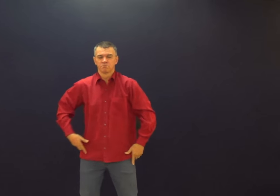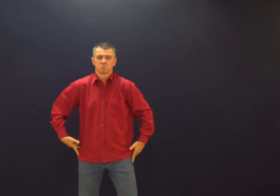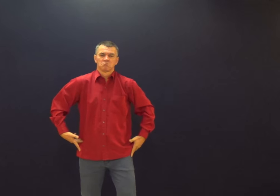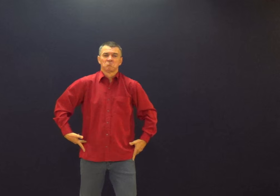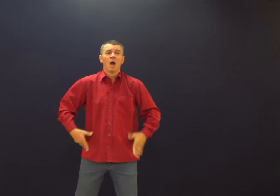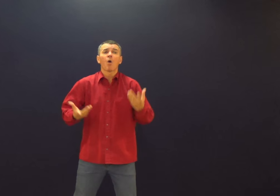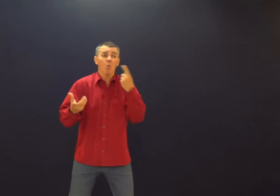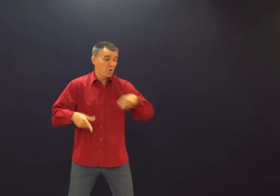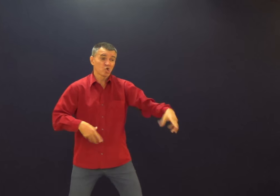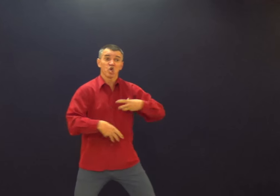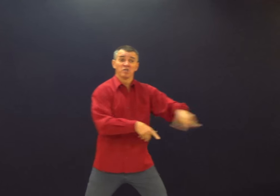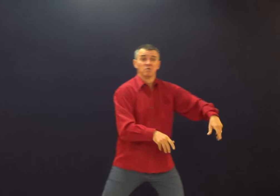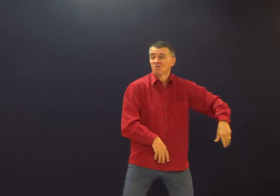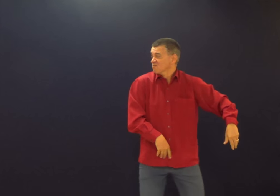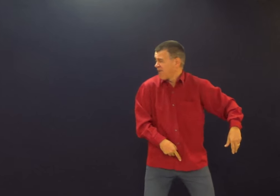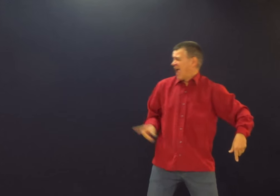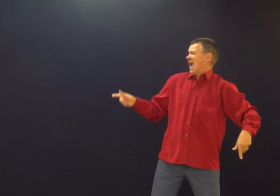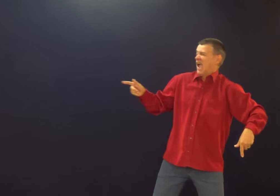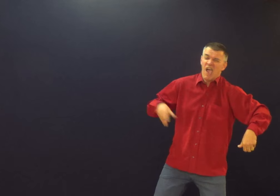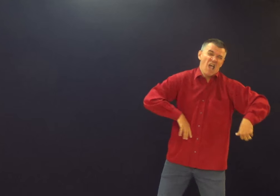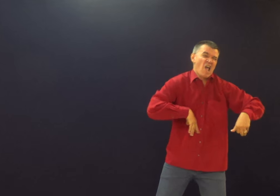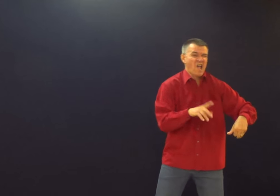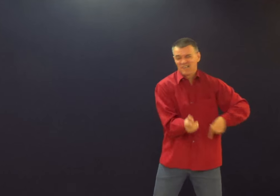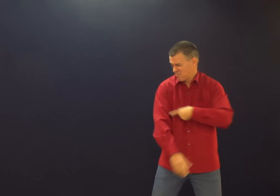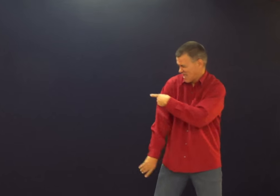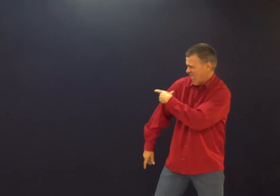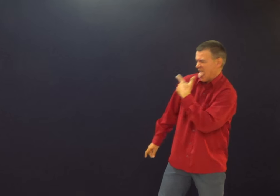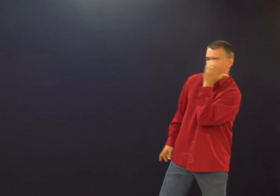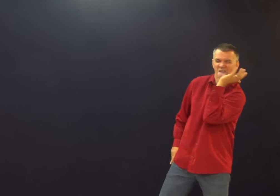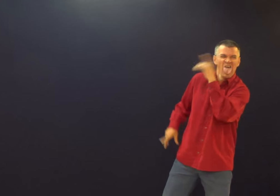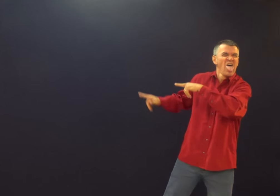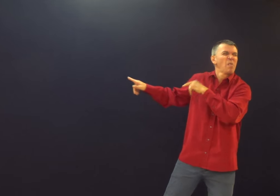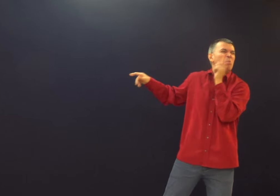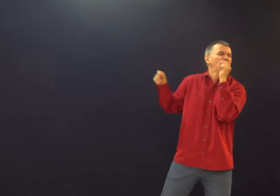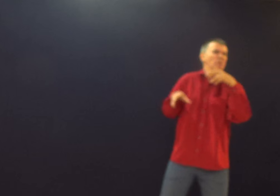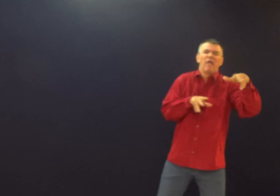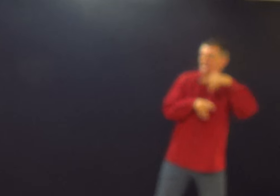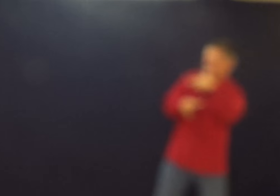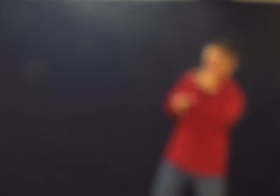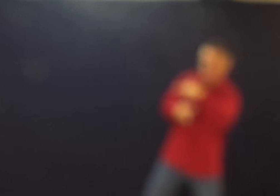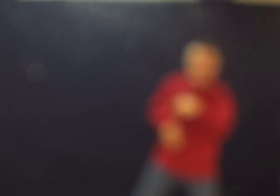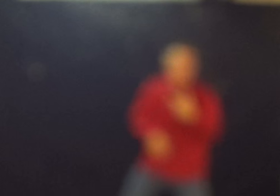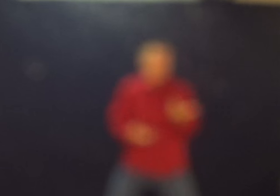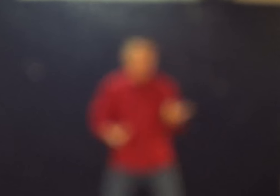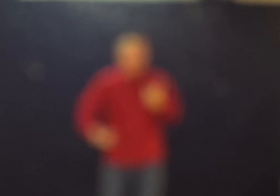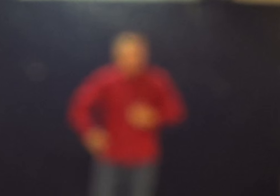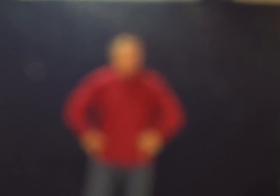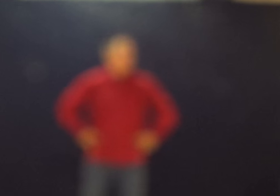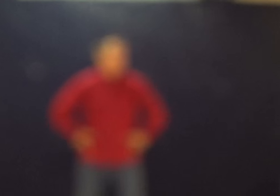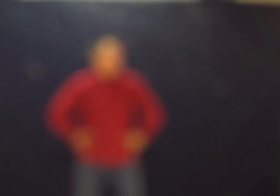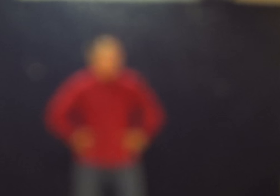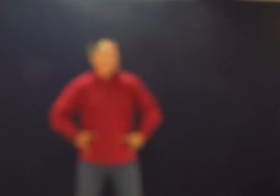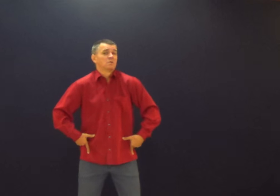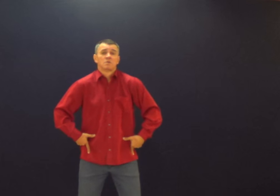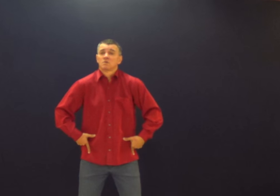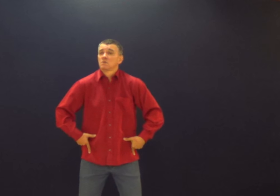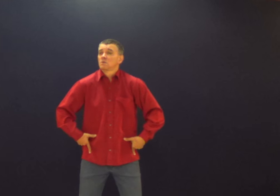eu já orei, tá? Mas... as pessoas continuam com uma risada, continuam zoando, continuam... Fazendo intriga, e...